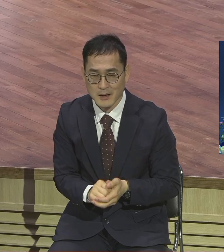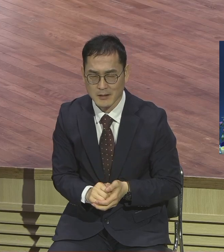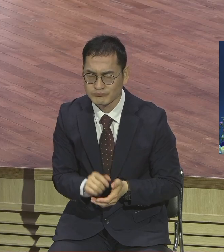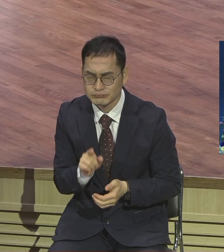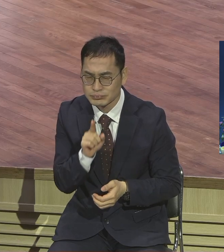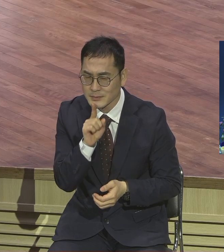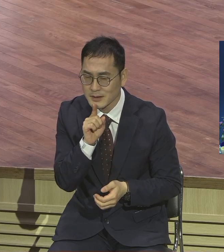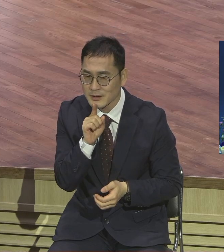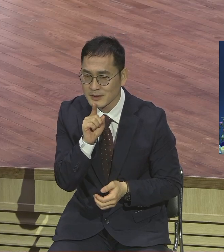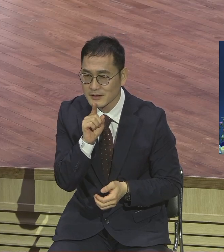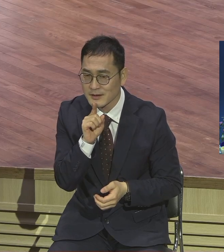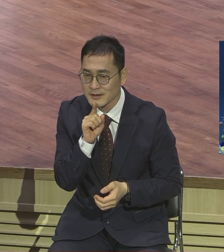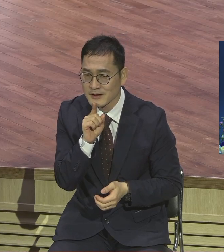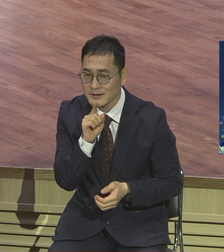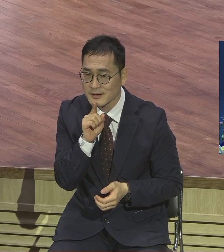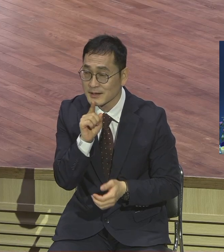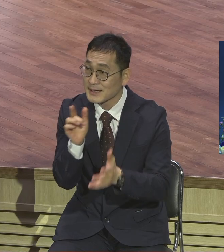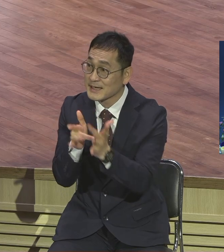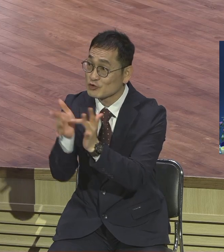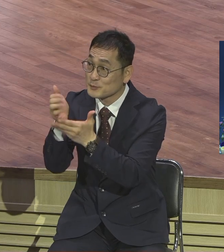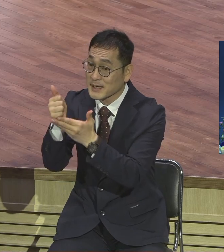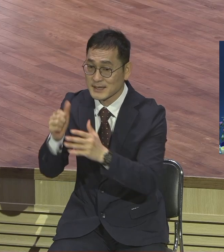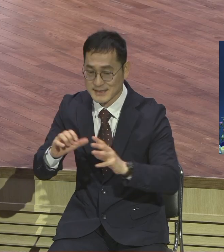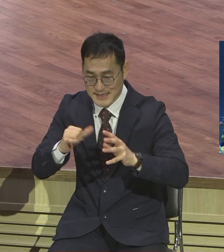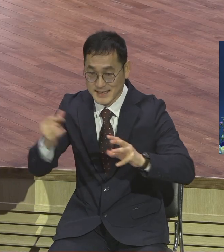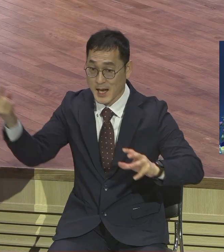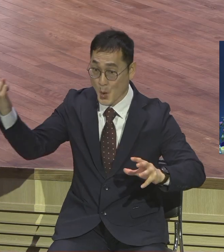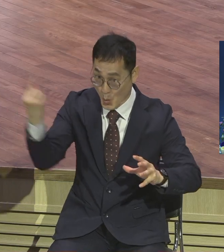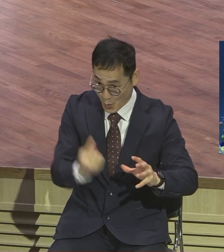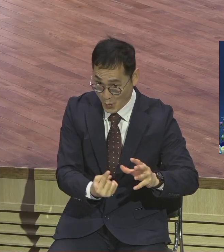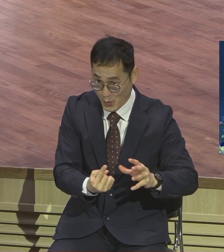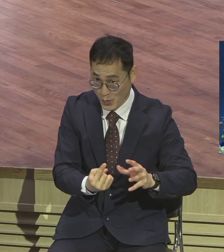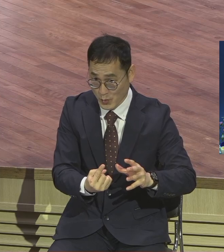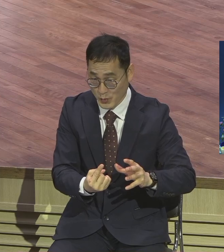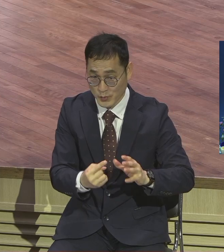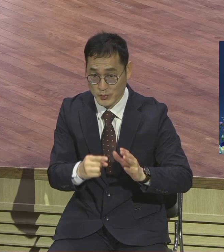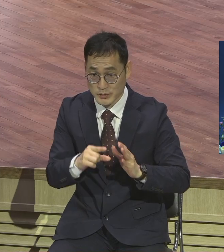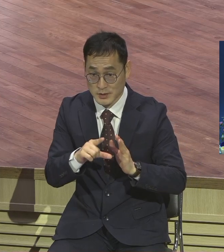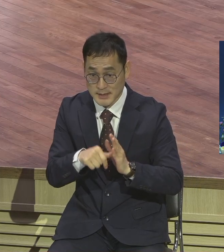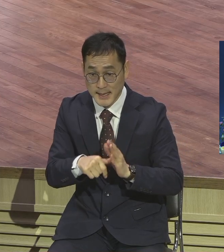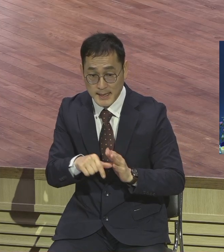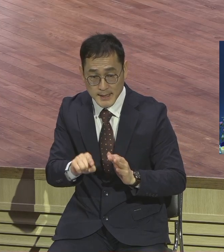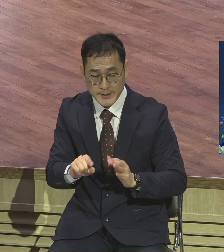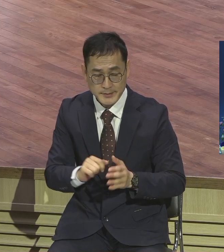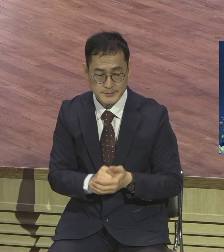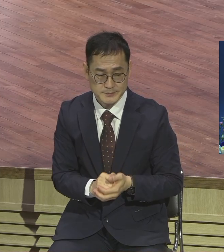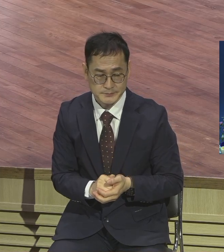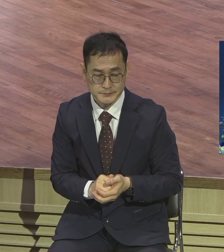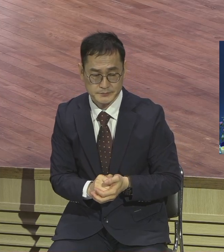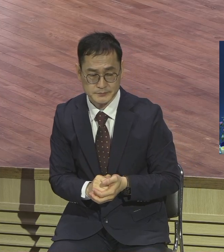예수님께서 세상에 계실 동안에 예수님의 어떤 기록이나 어떤 무슨 돌비나